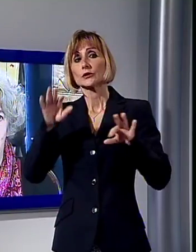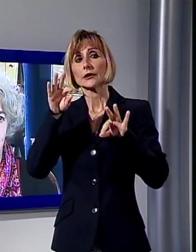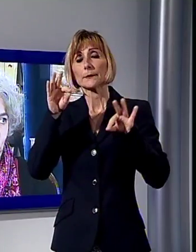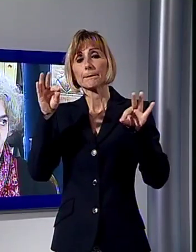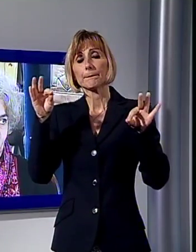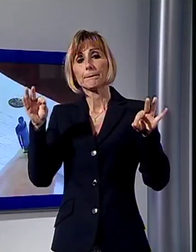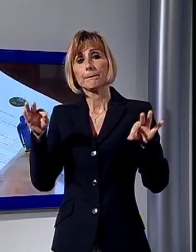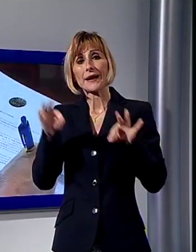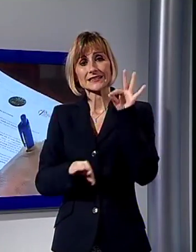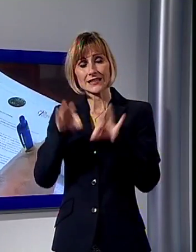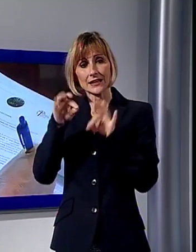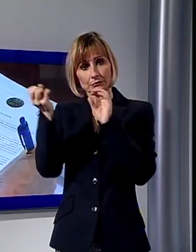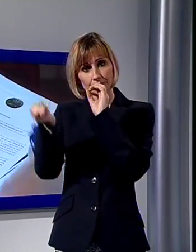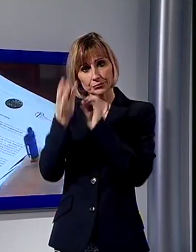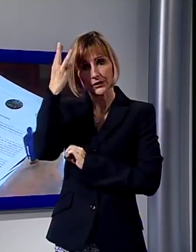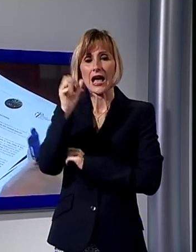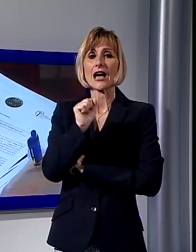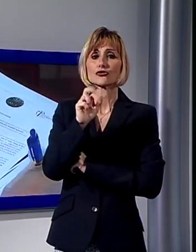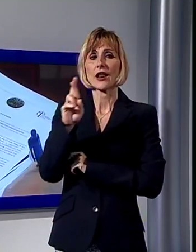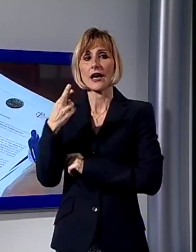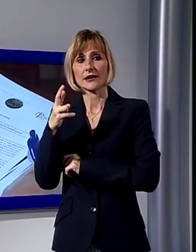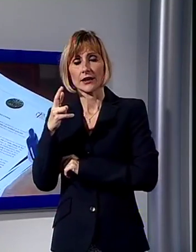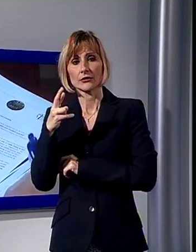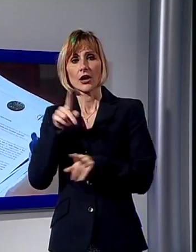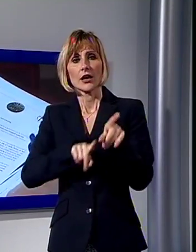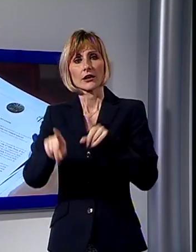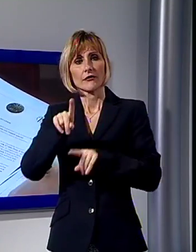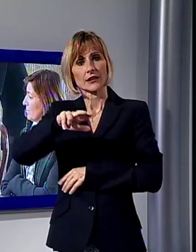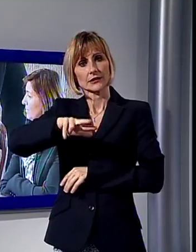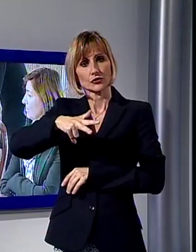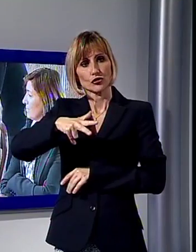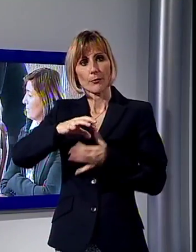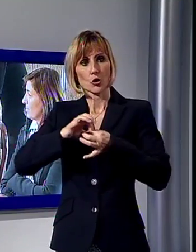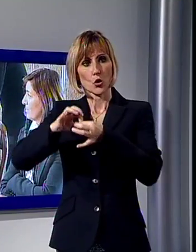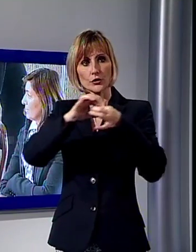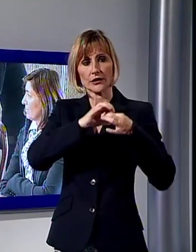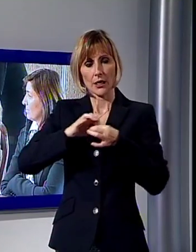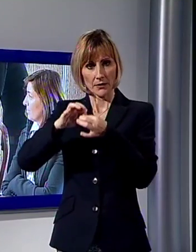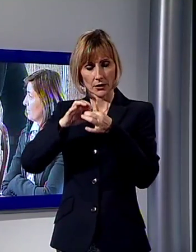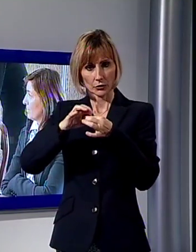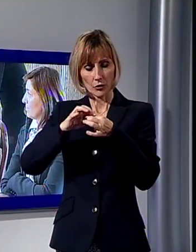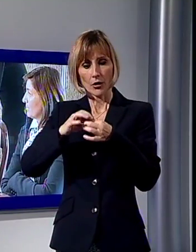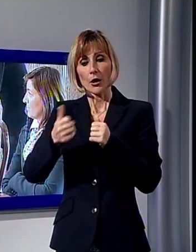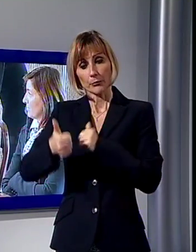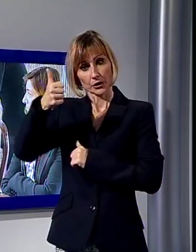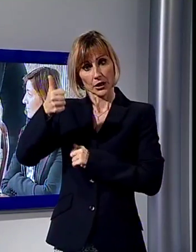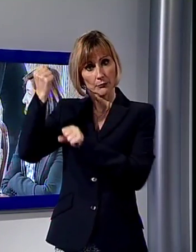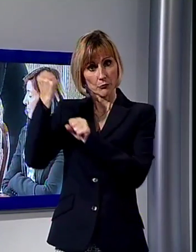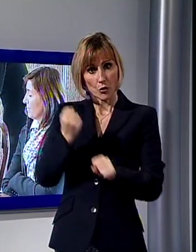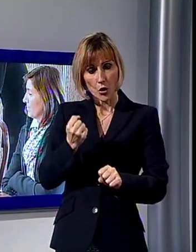dalla creatività di Angela Rendo, referente siciliana per il coordinamento e che si è svolta a Catania, a Roma nel 2013,